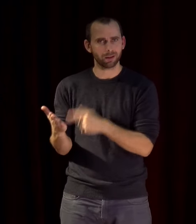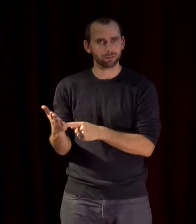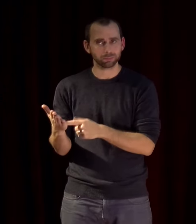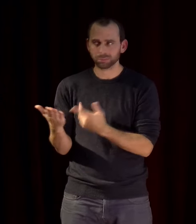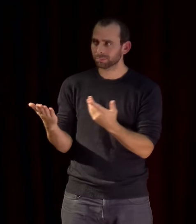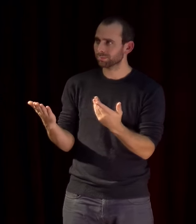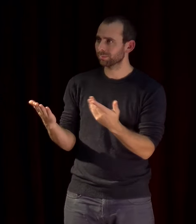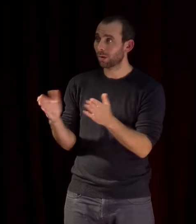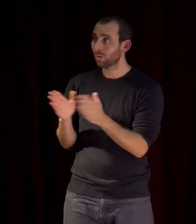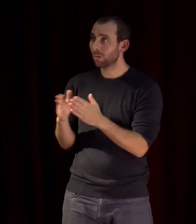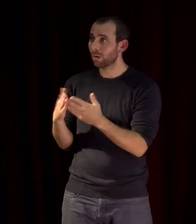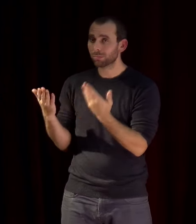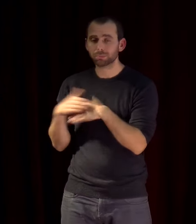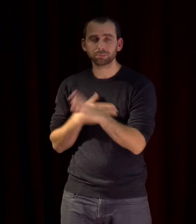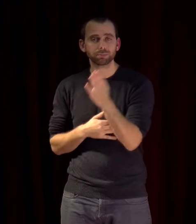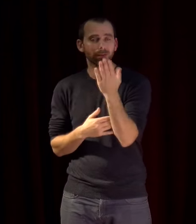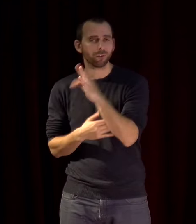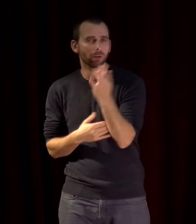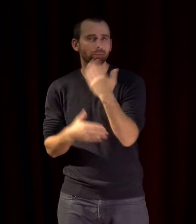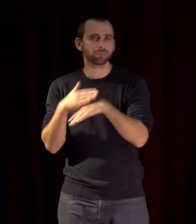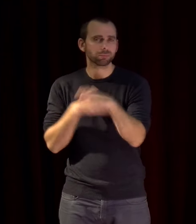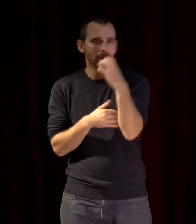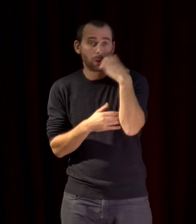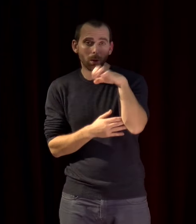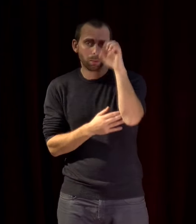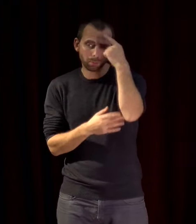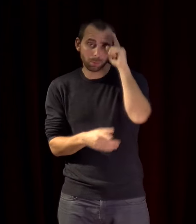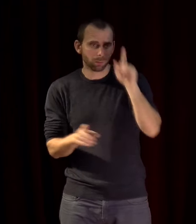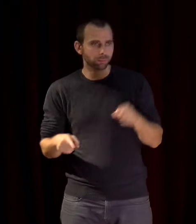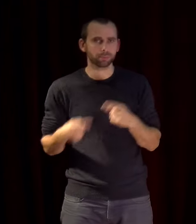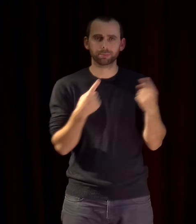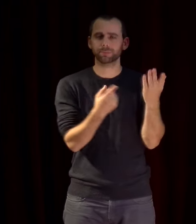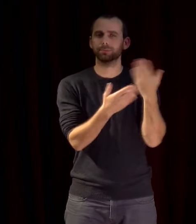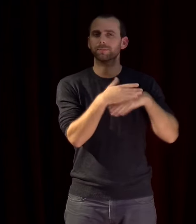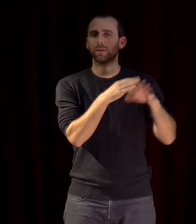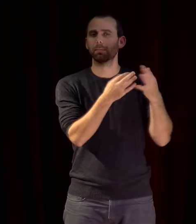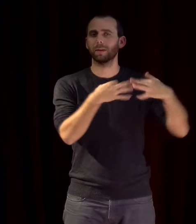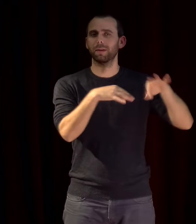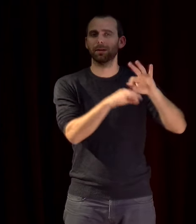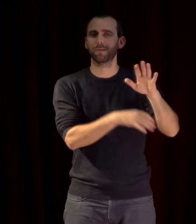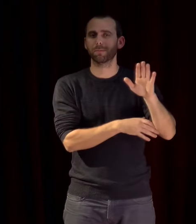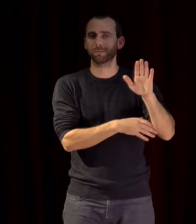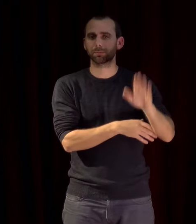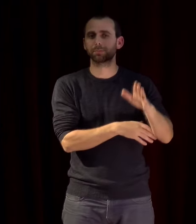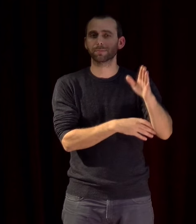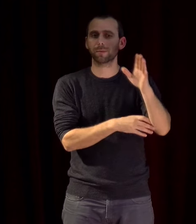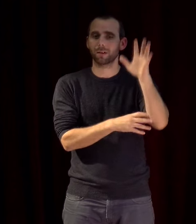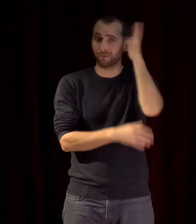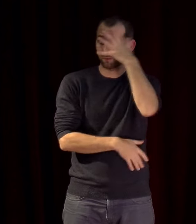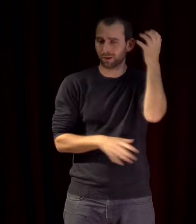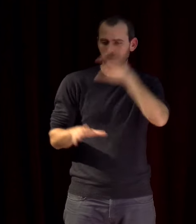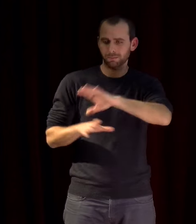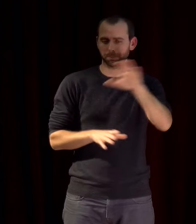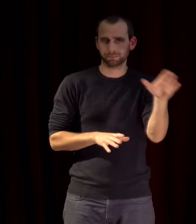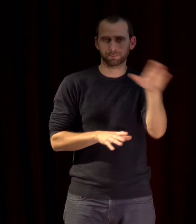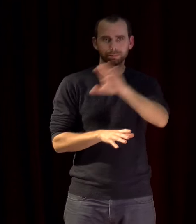consulaires françaises ou européennes pour l'un des pays du maghreb ou venant de l'un des pays du maghreb est un véritable